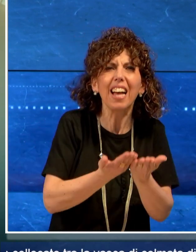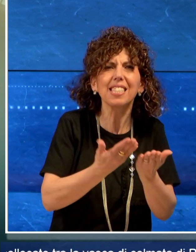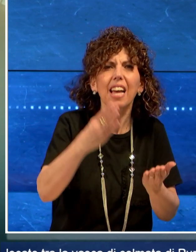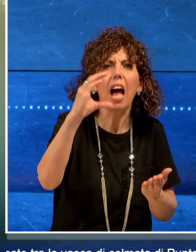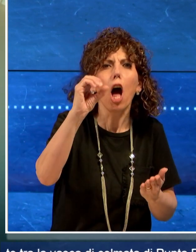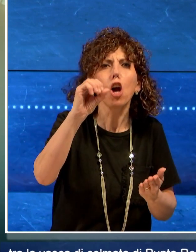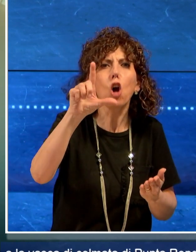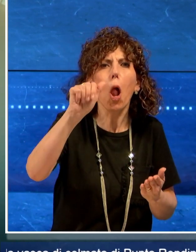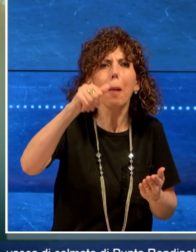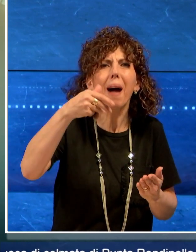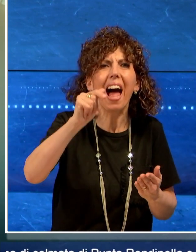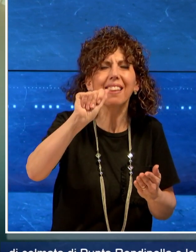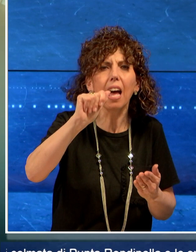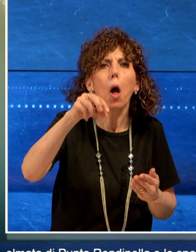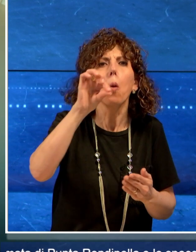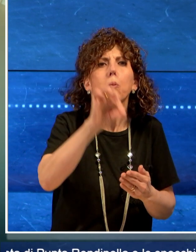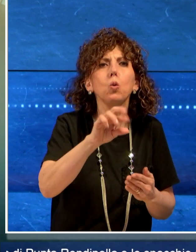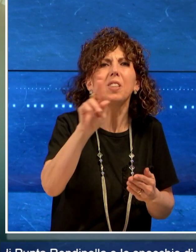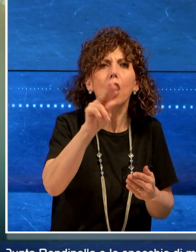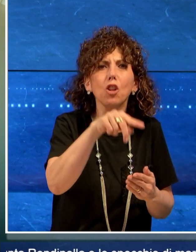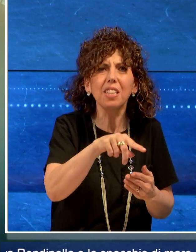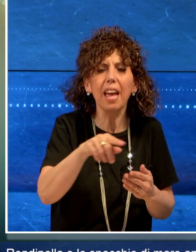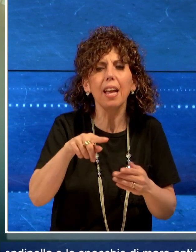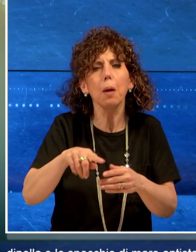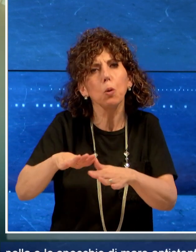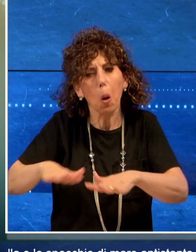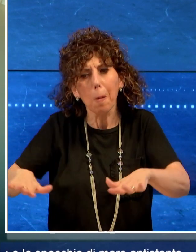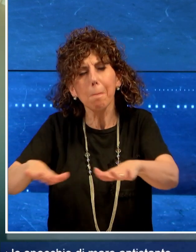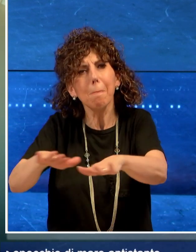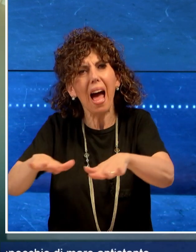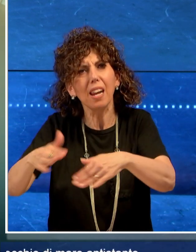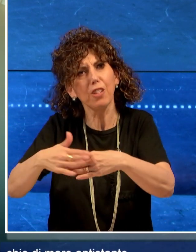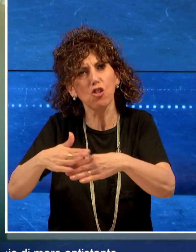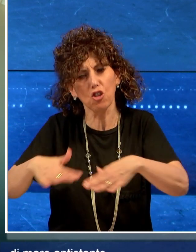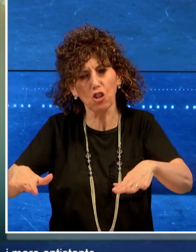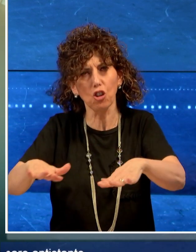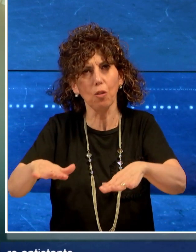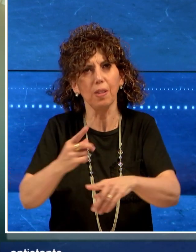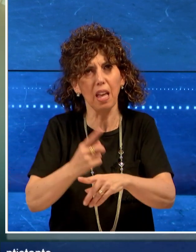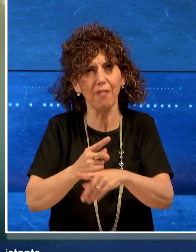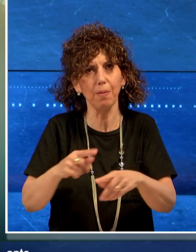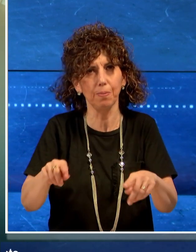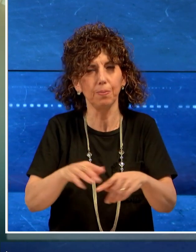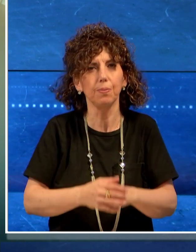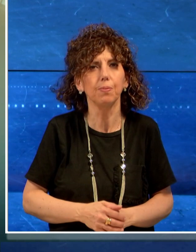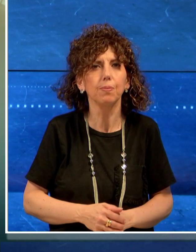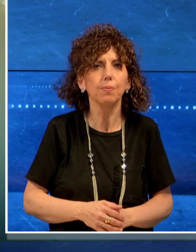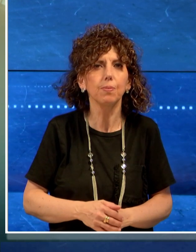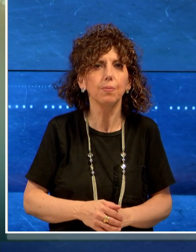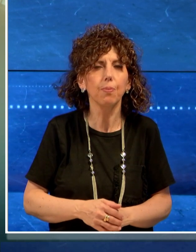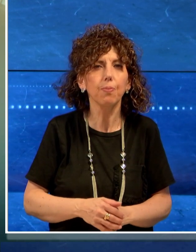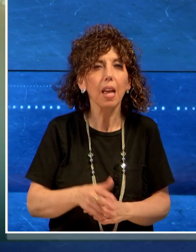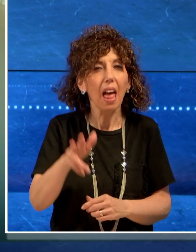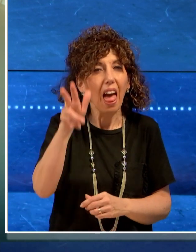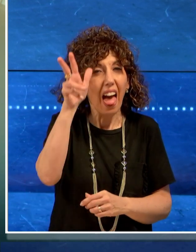di punta rondinella e lo specchio di mare antistante. A